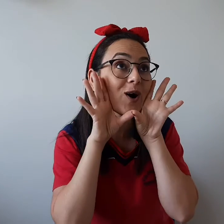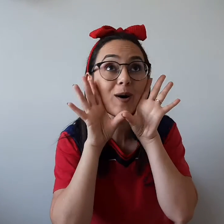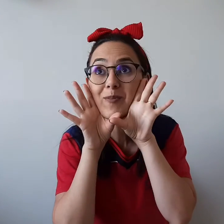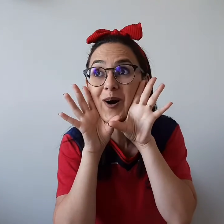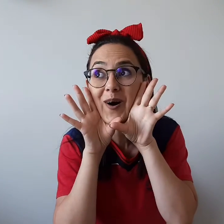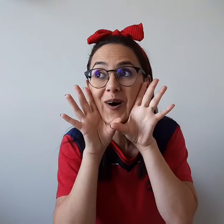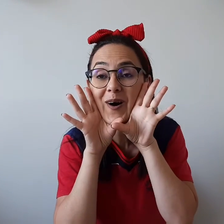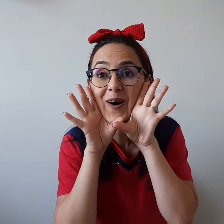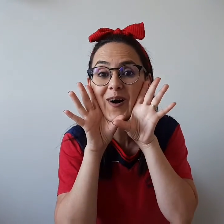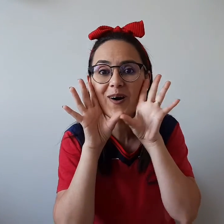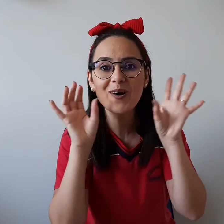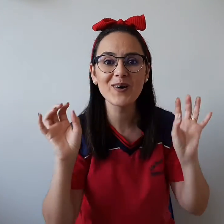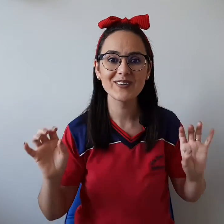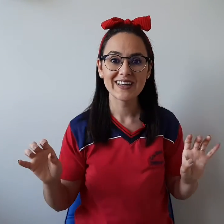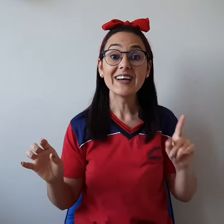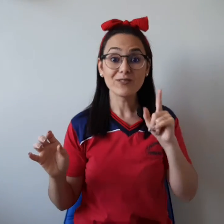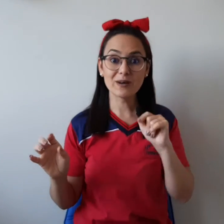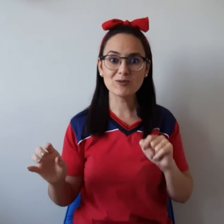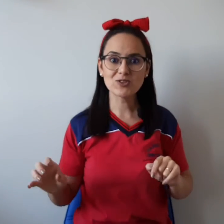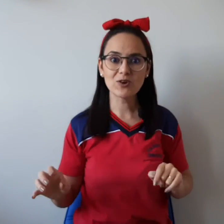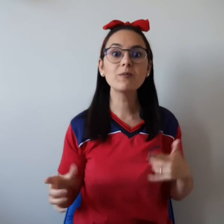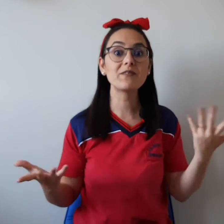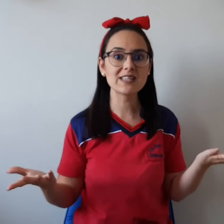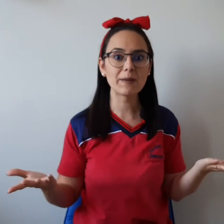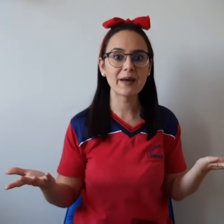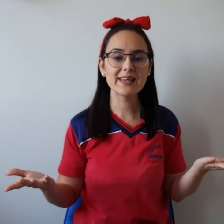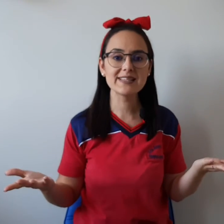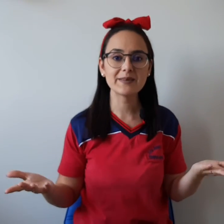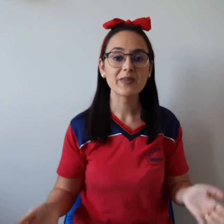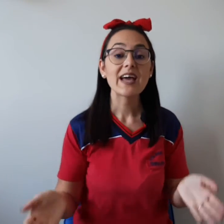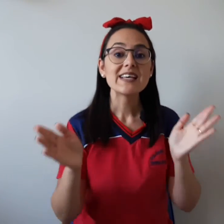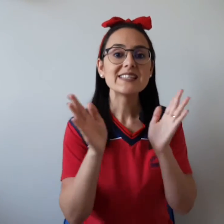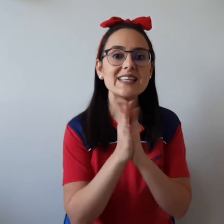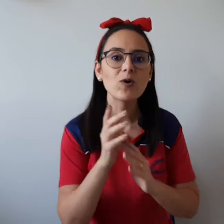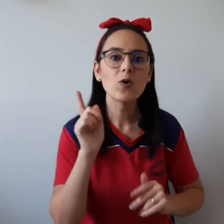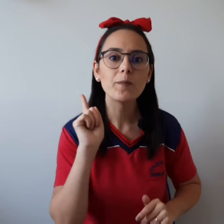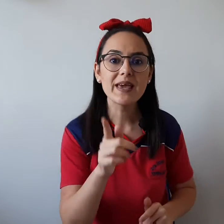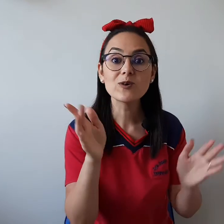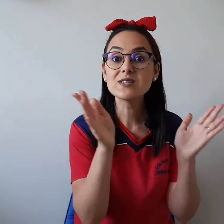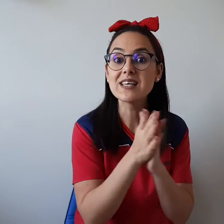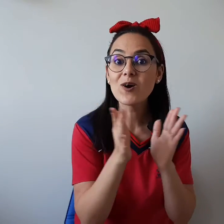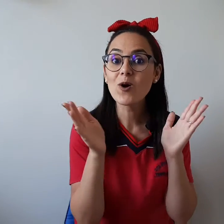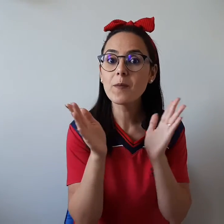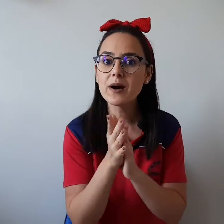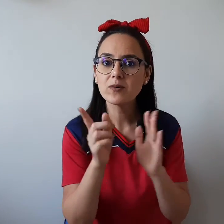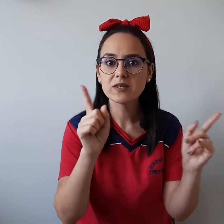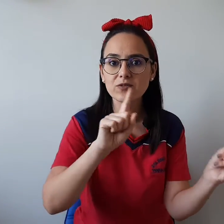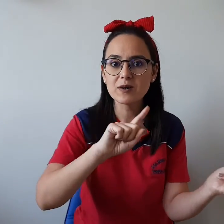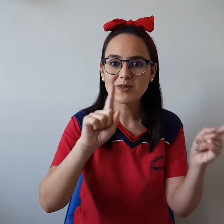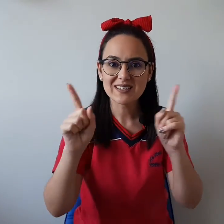Lobo... Vamos de novo pra ver se ele aparece? Seu Lobinho, seu Lobão, não vamos